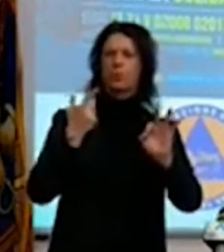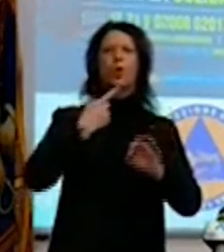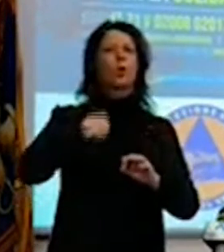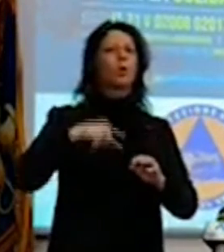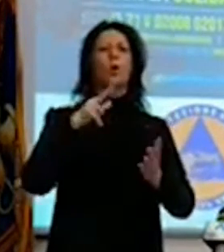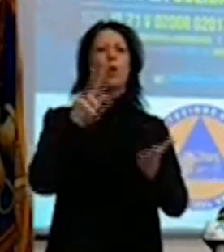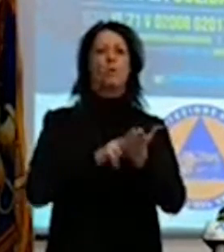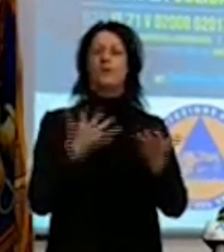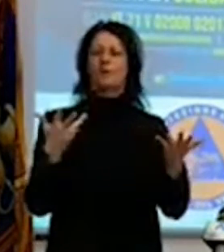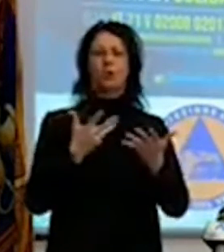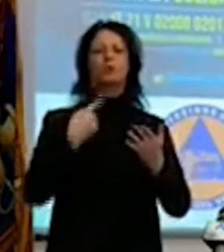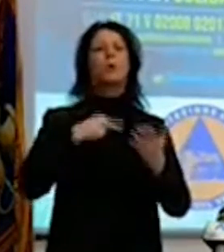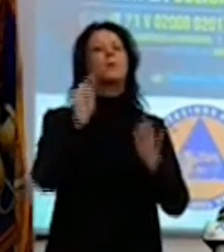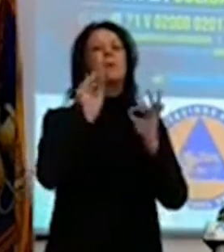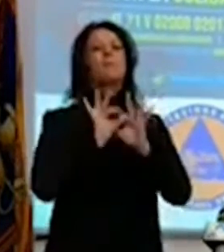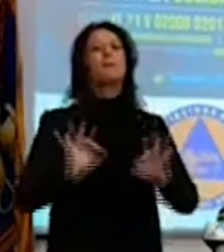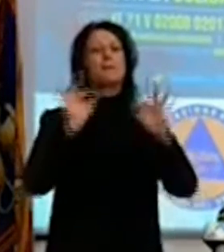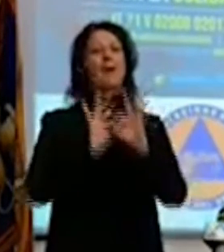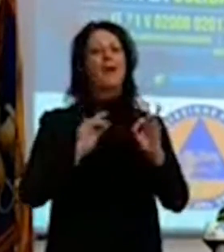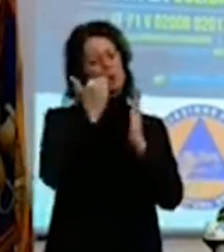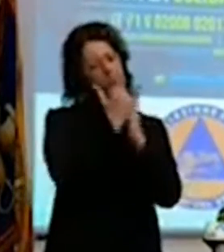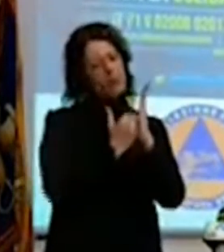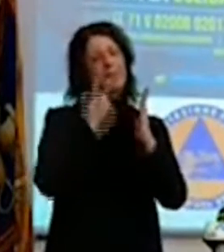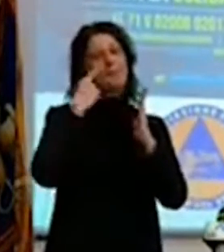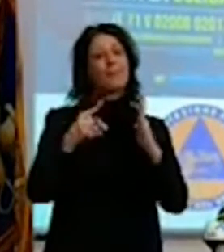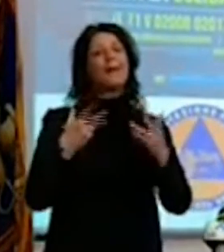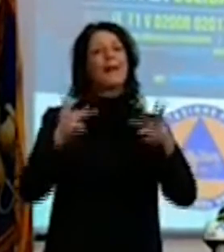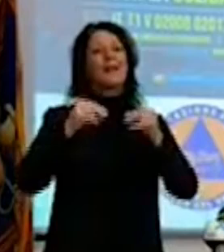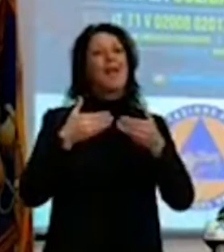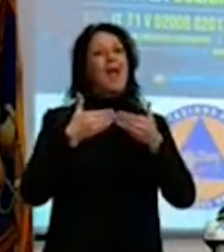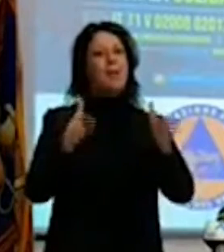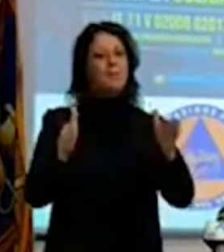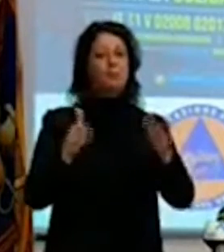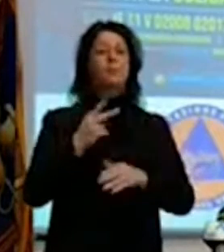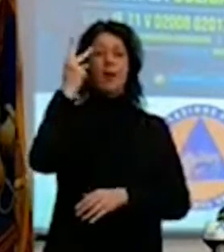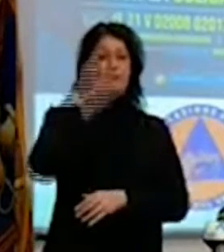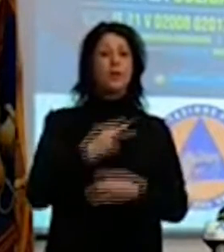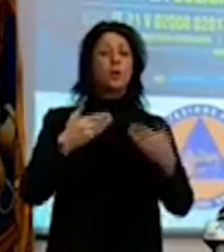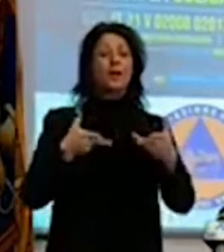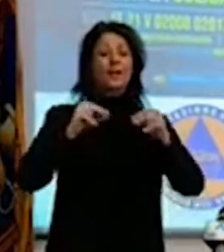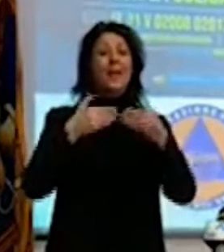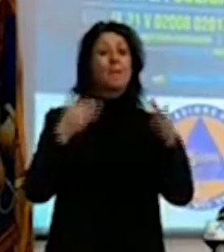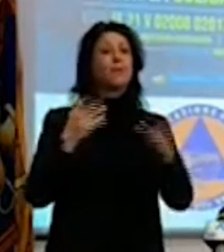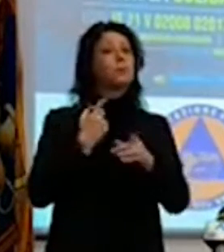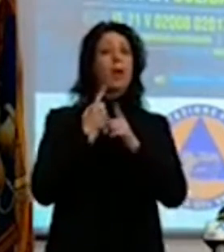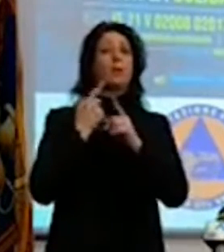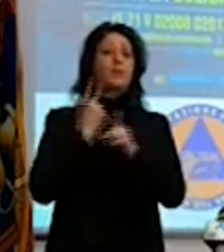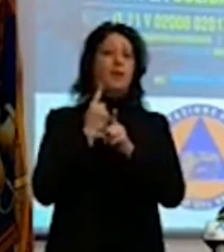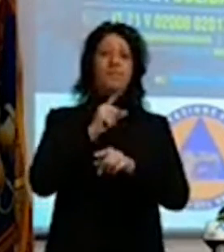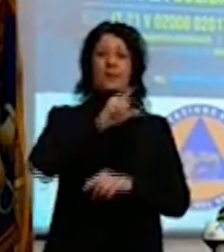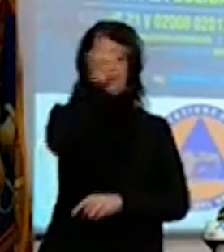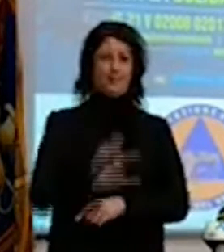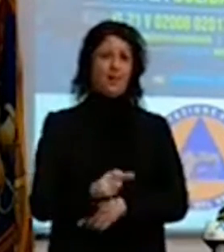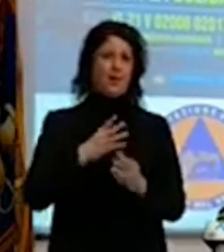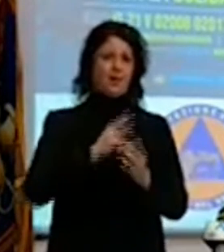un piano per la riapertura, però è pur vero che siccome la riapertura deve essere nazionale, il piano noi lo mettiamo ad